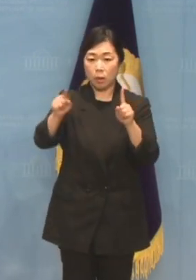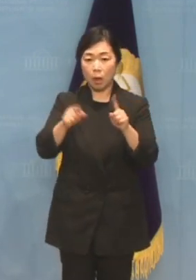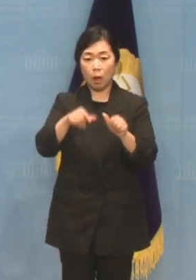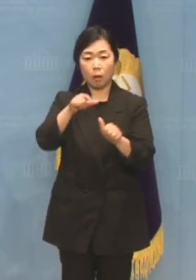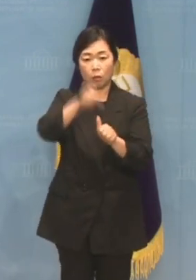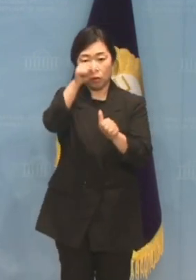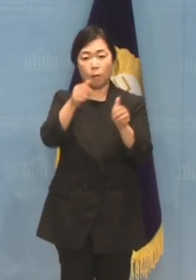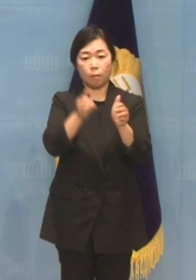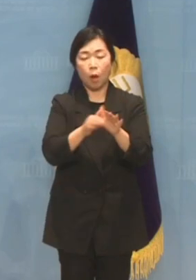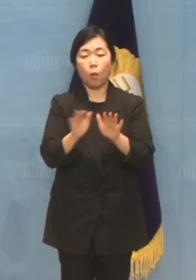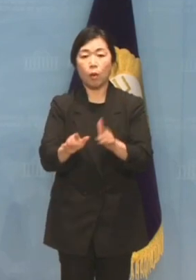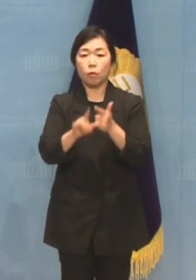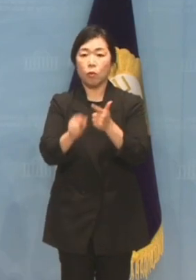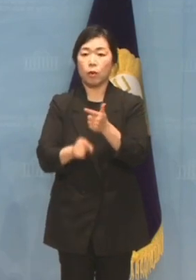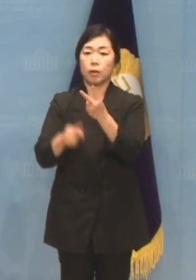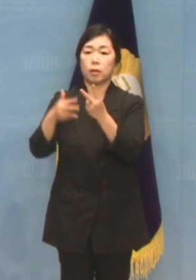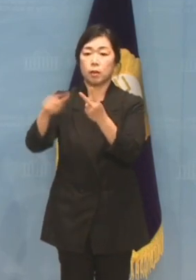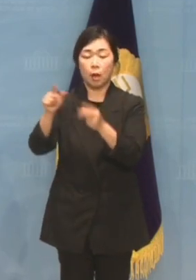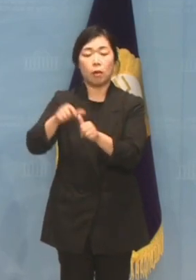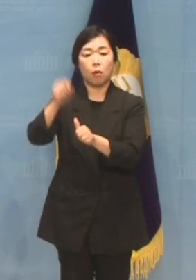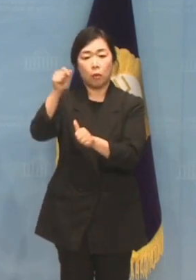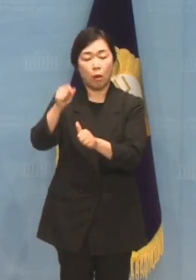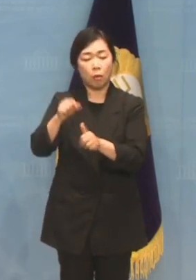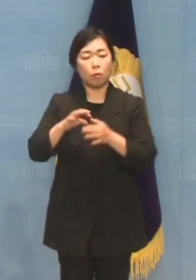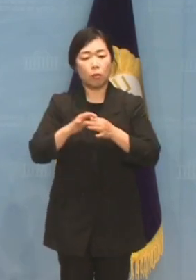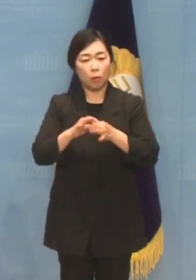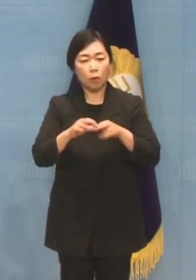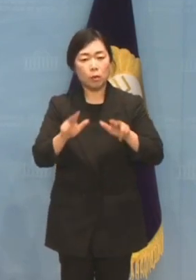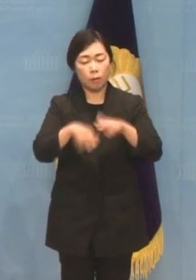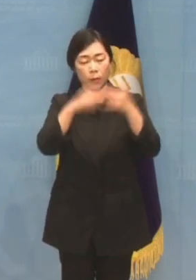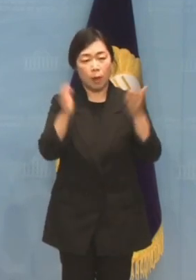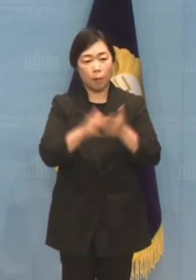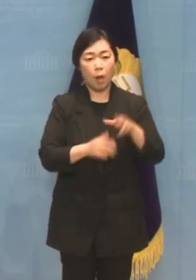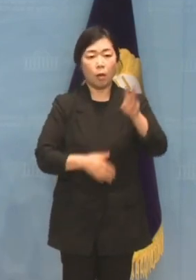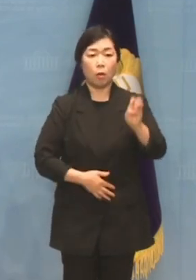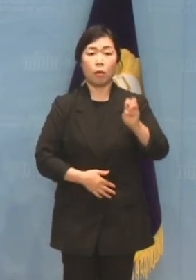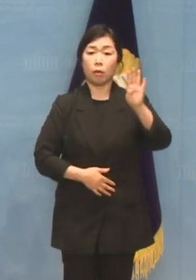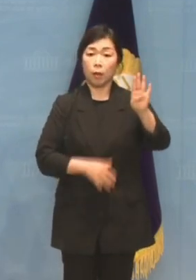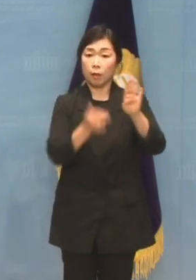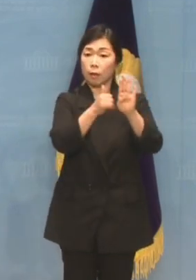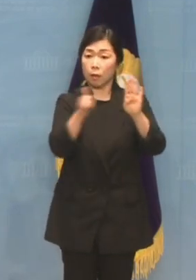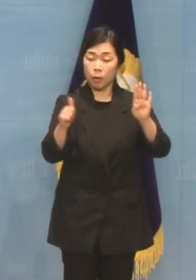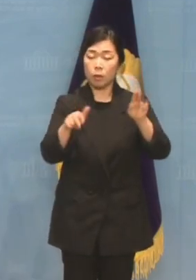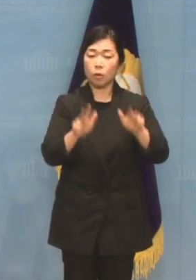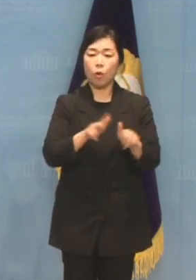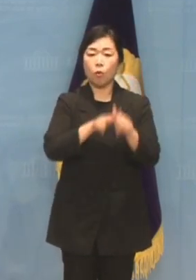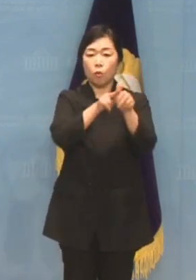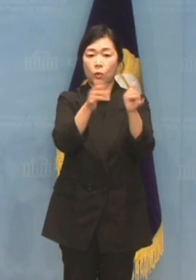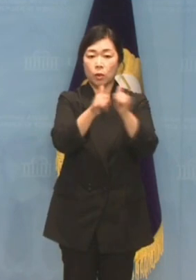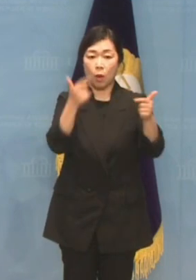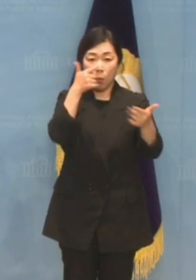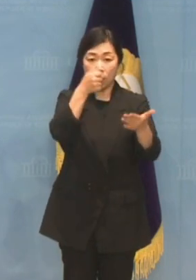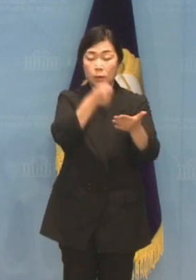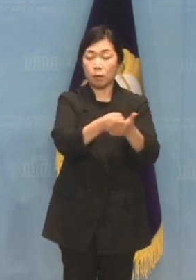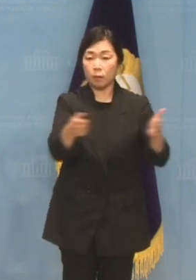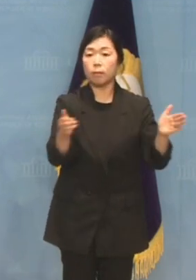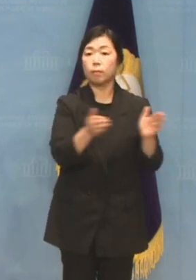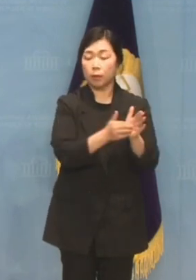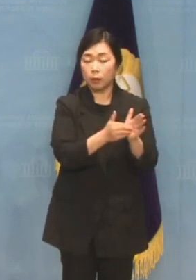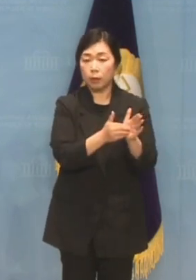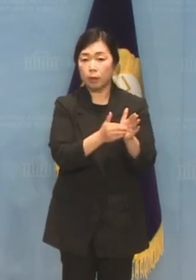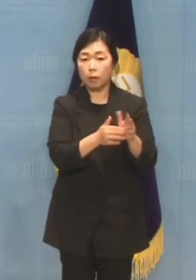선출 선거 올해 2월에 2차 선출 선거를 거쳐 현재 모두 34명의 후보가 확정되었습니다.